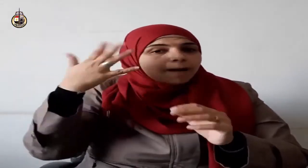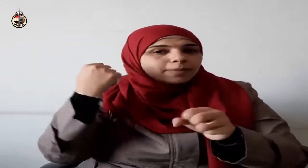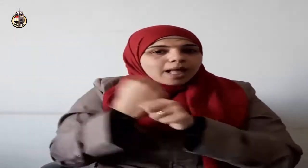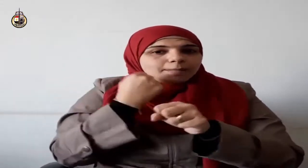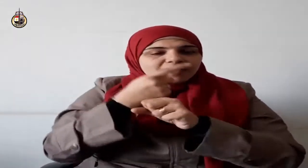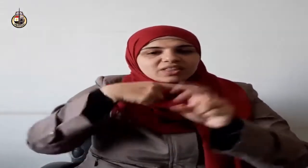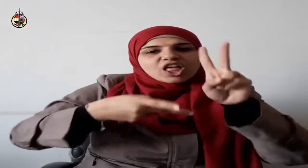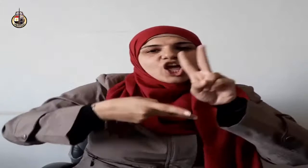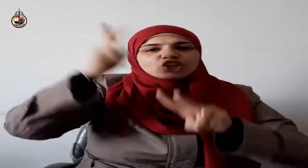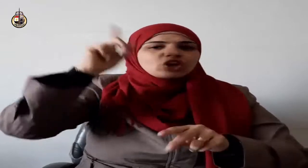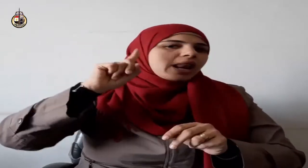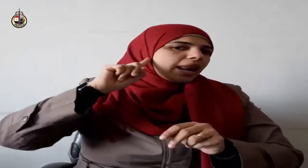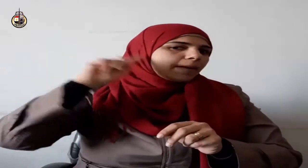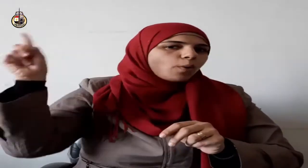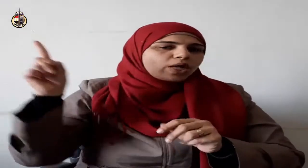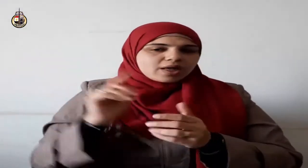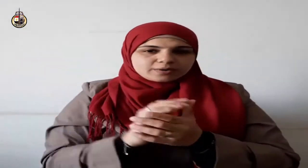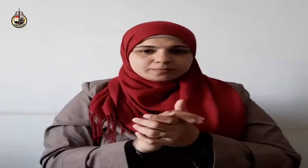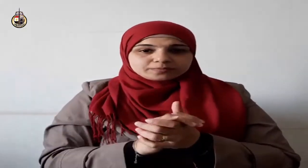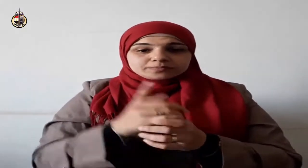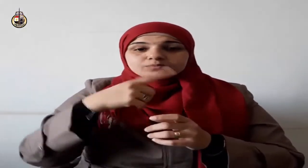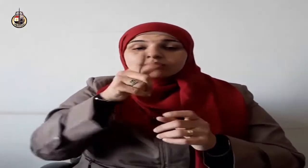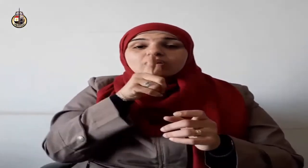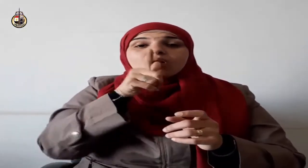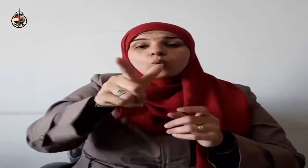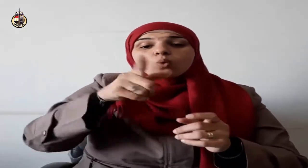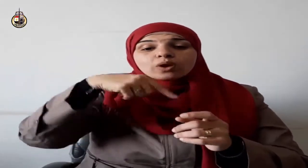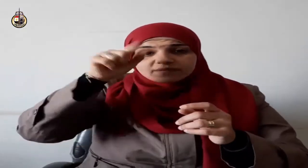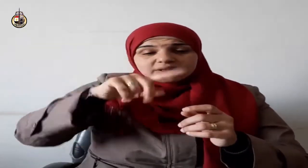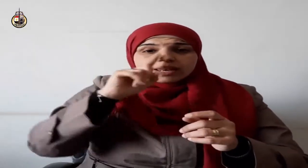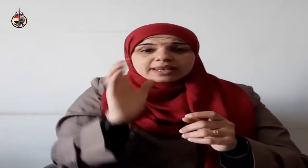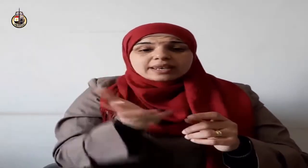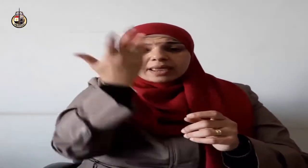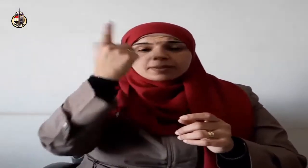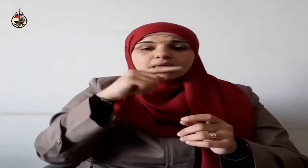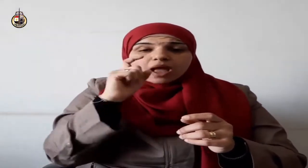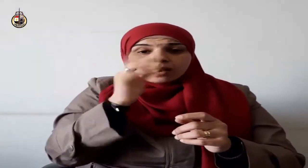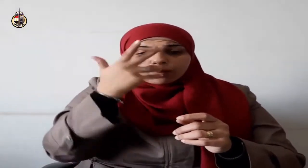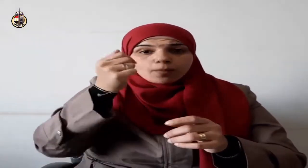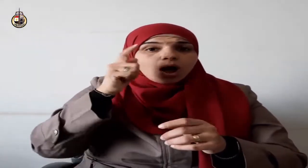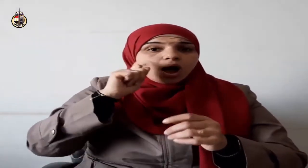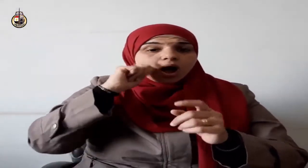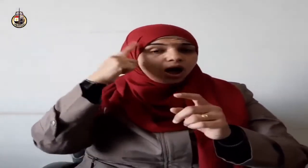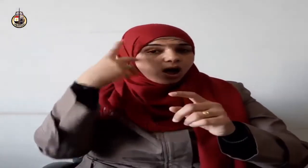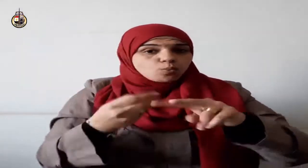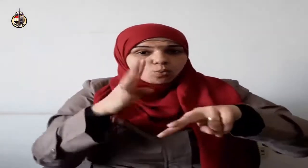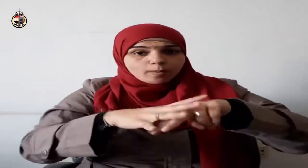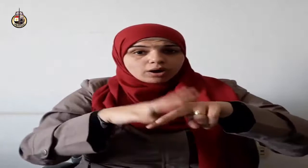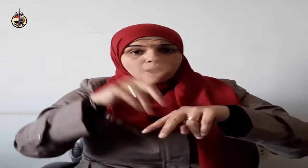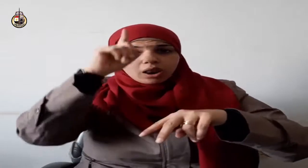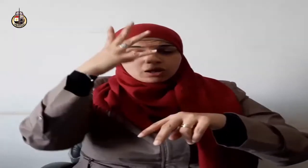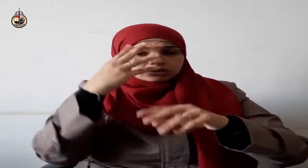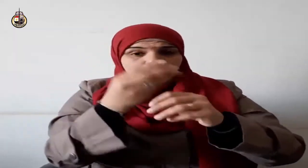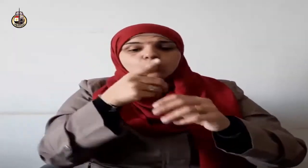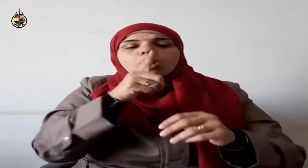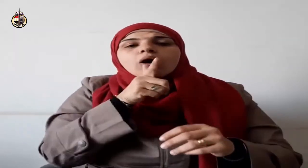لمدركون فأجابهم سيدنا موسى عليه السلام بيقين الواثق في